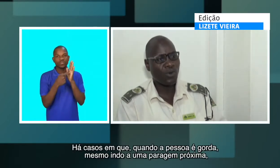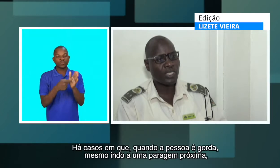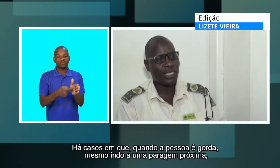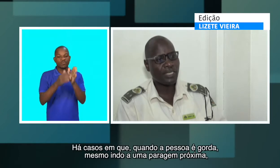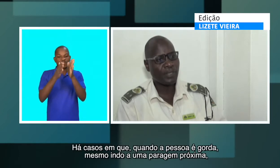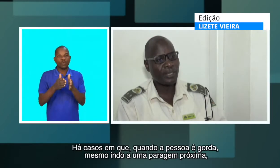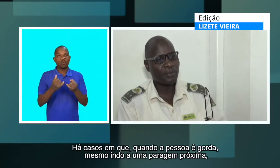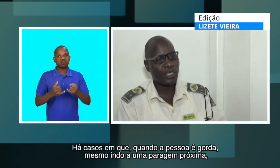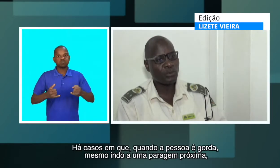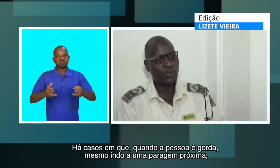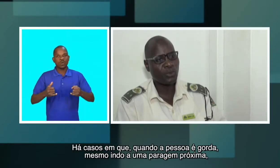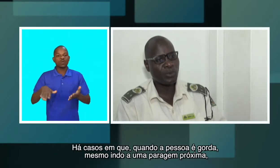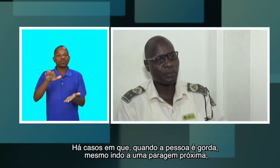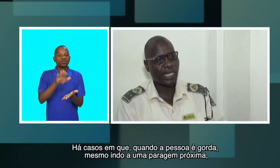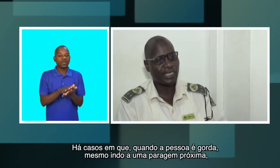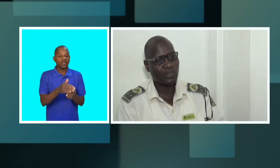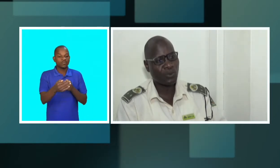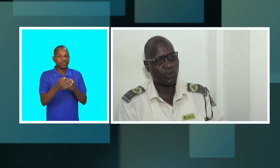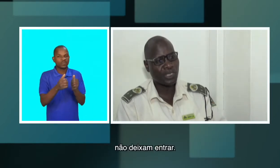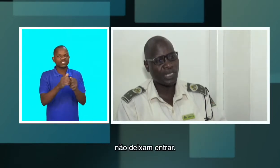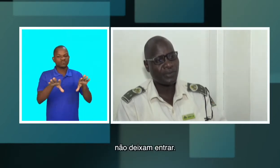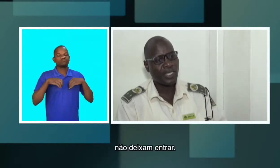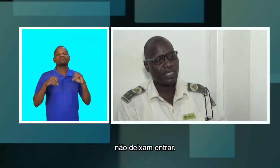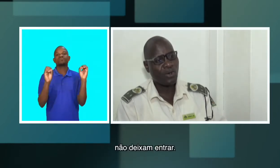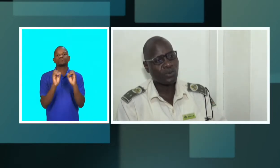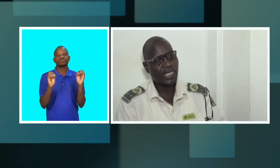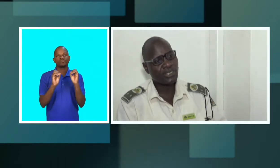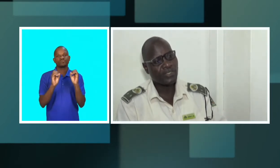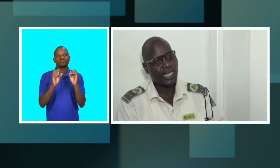gorda, também, mesmo indo numa paragem curta, não deixam entrar.